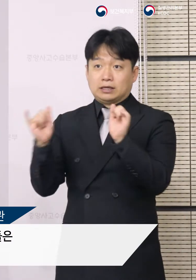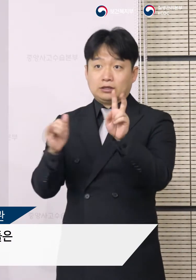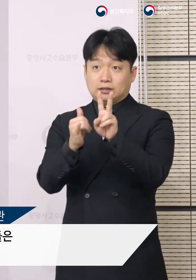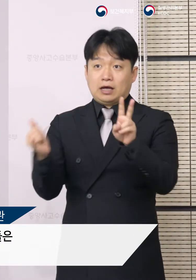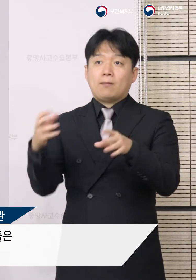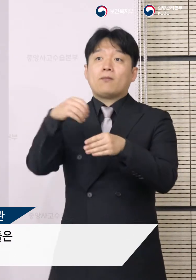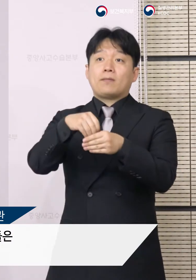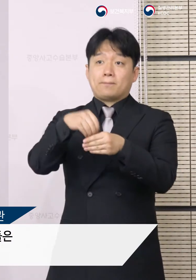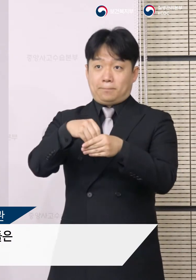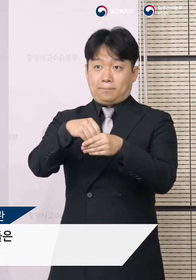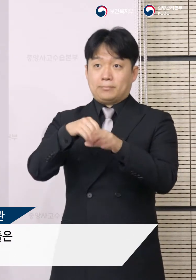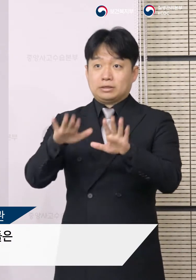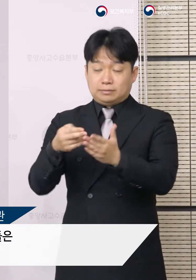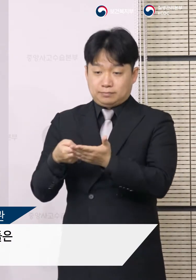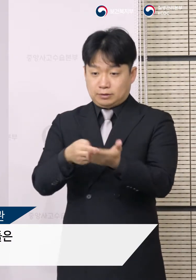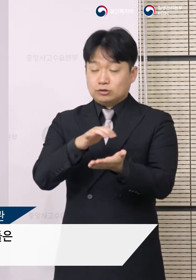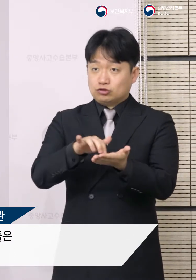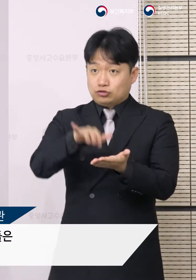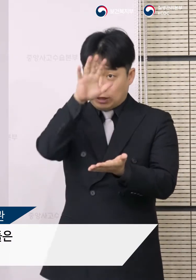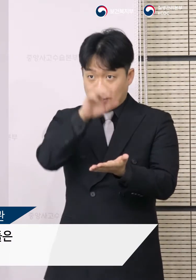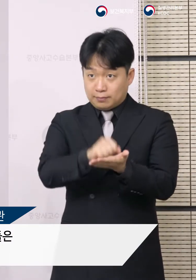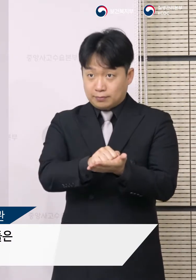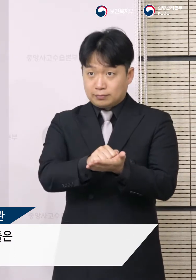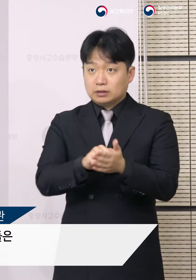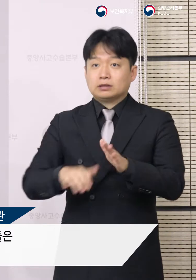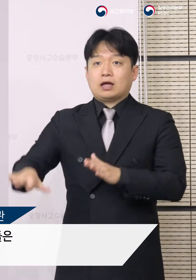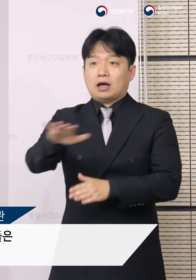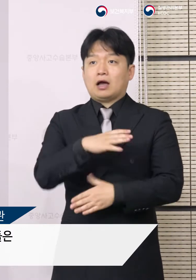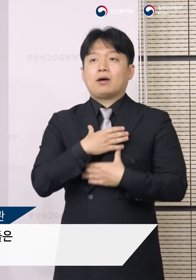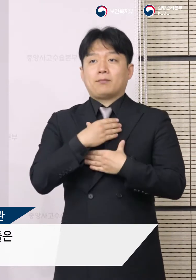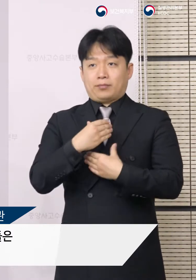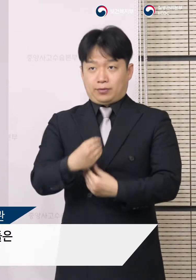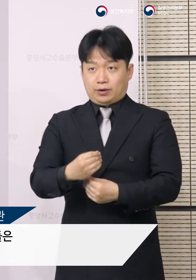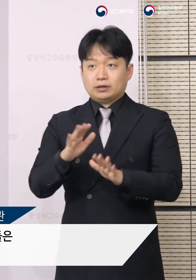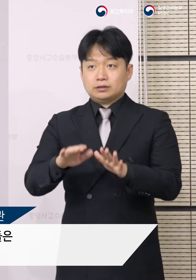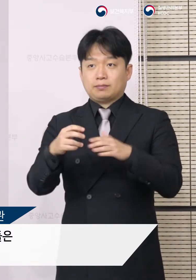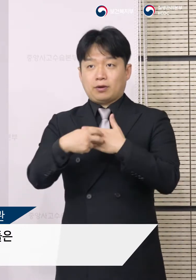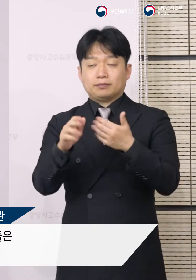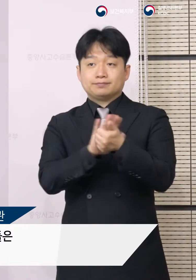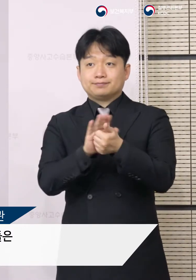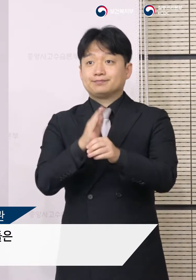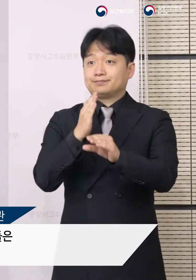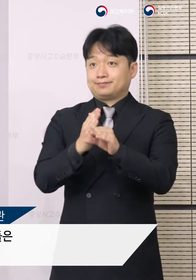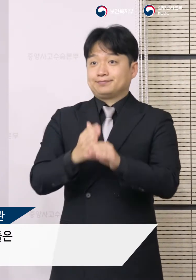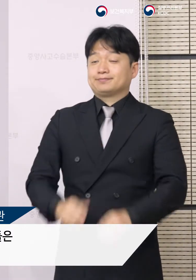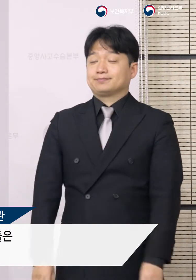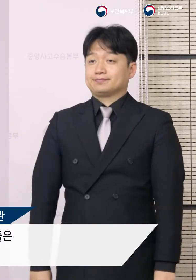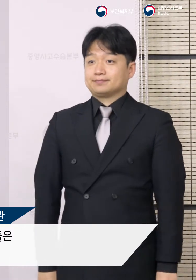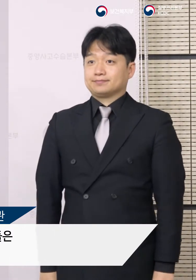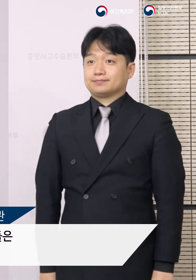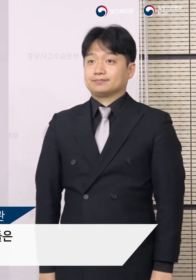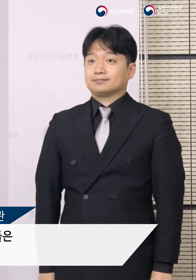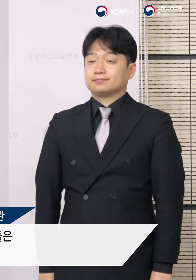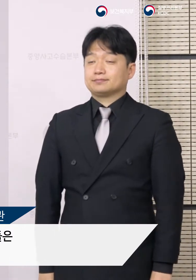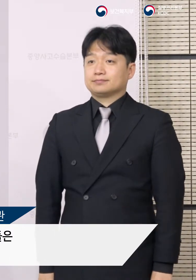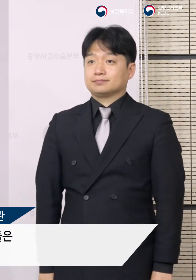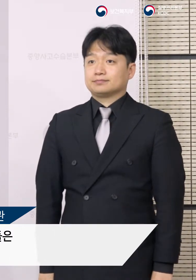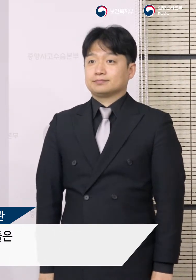포함하여 전체 입원 환자들은 모두 안정적인 상태로 치료를 받고 있는 중입니다.